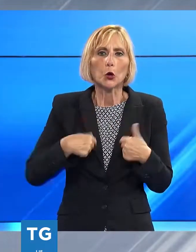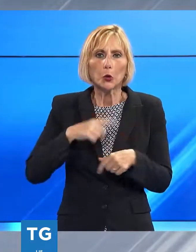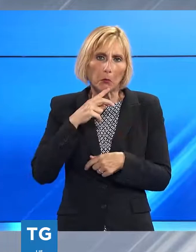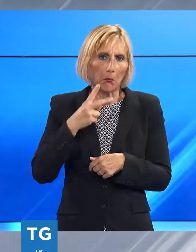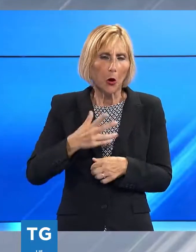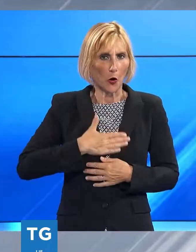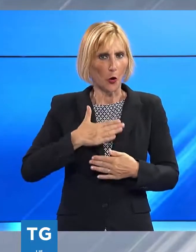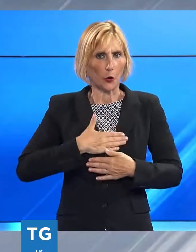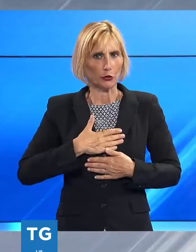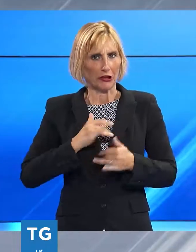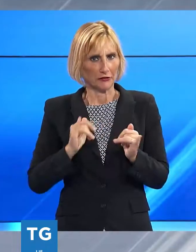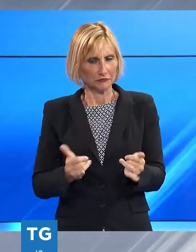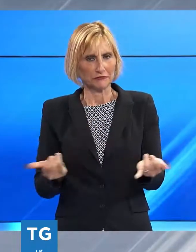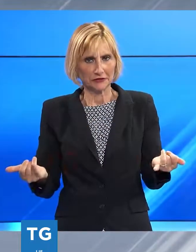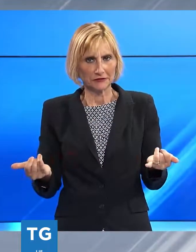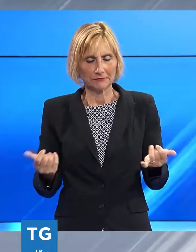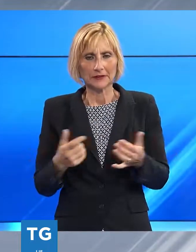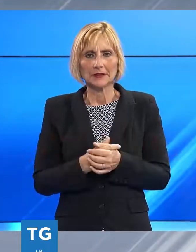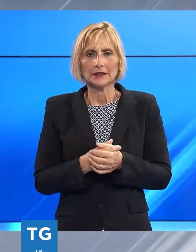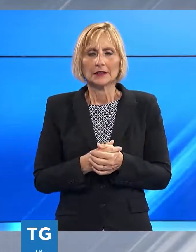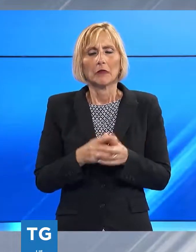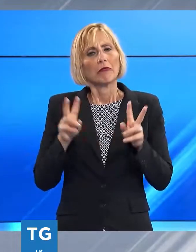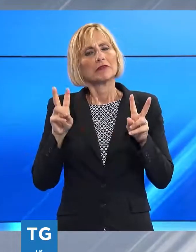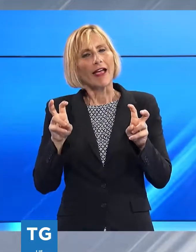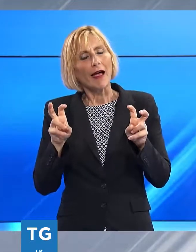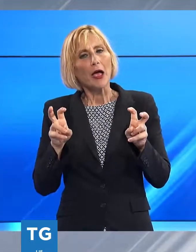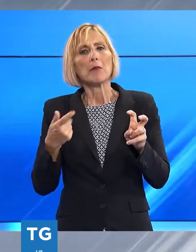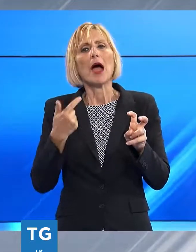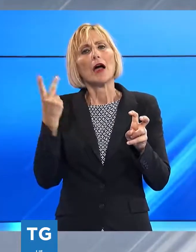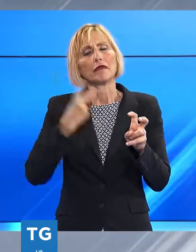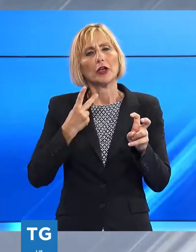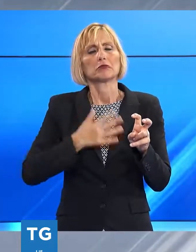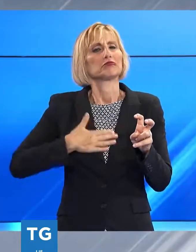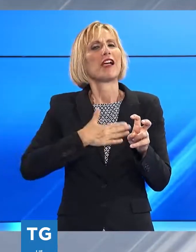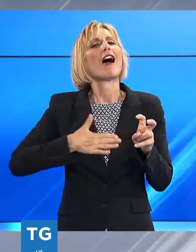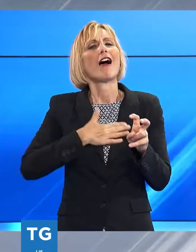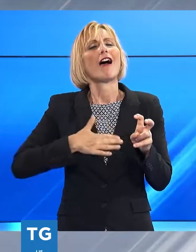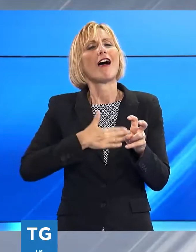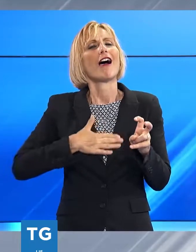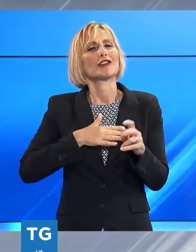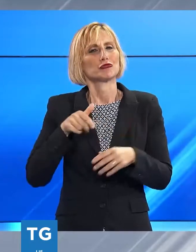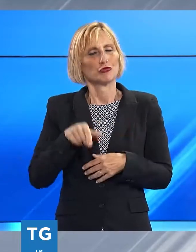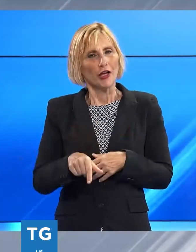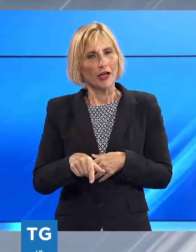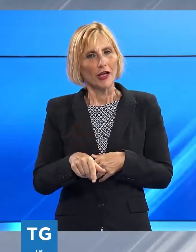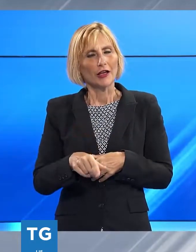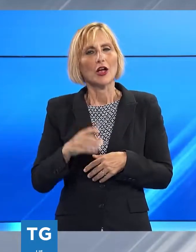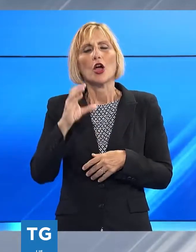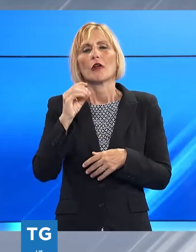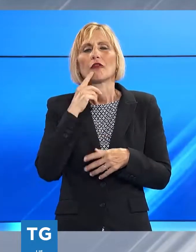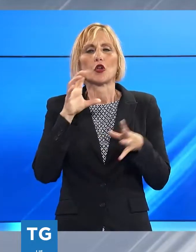entusiastica sul tema ci fa piacere che sia un contest